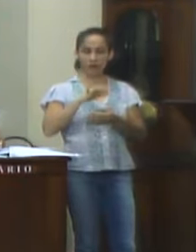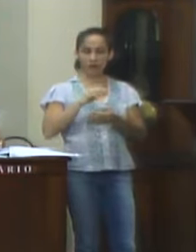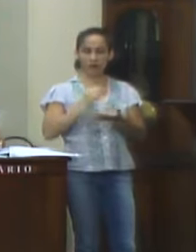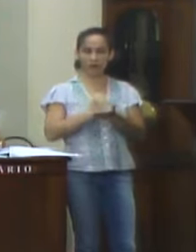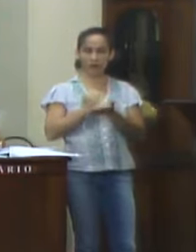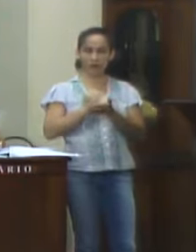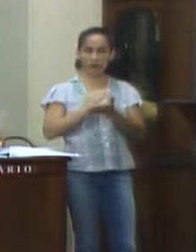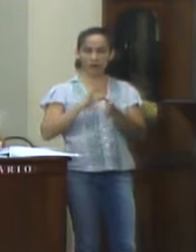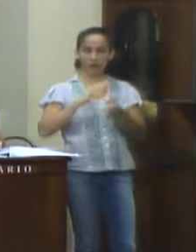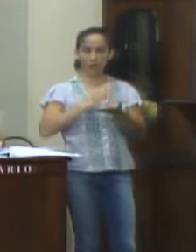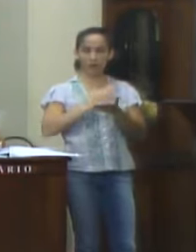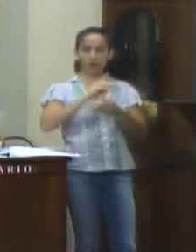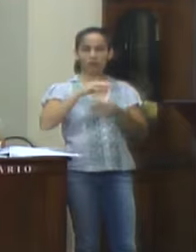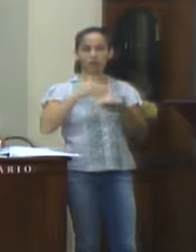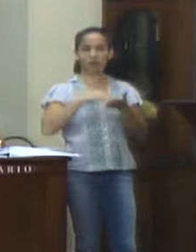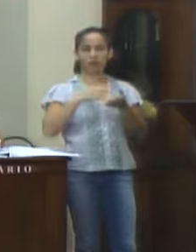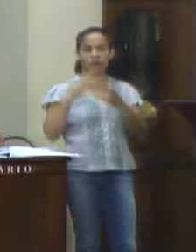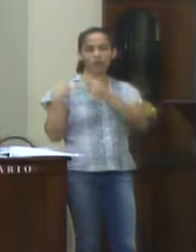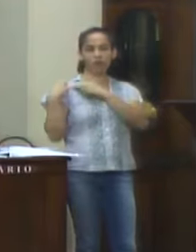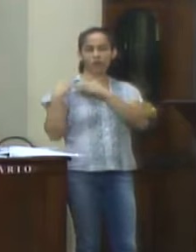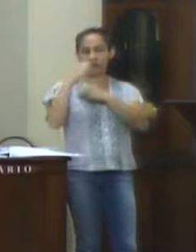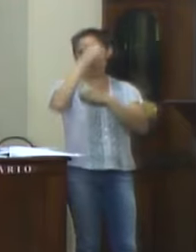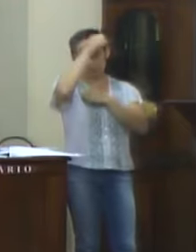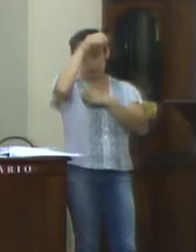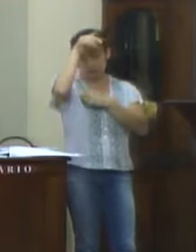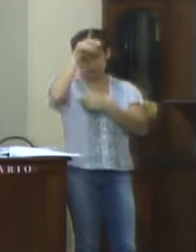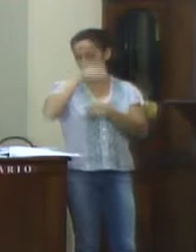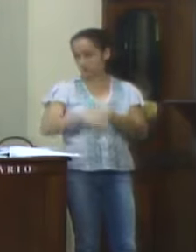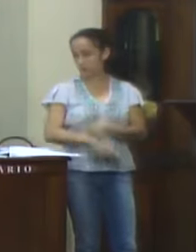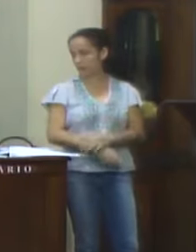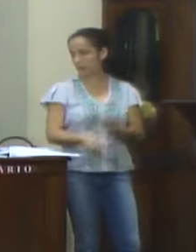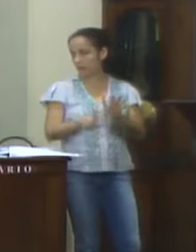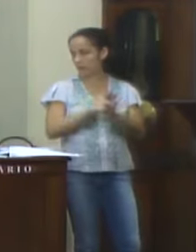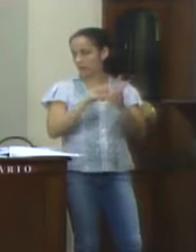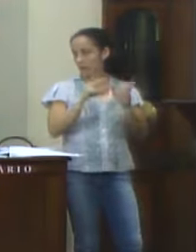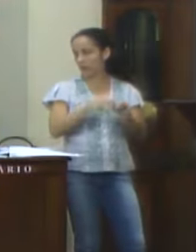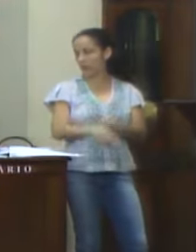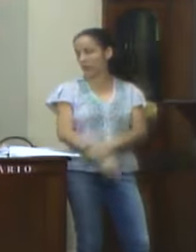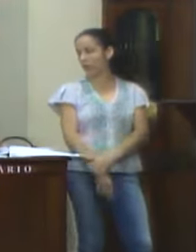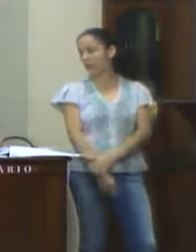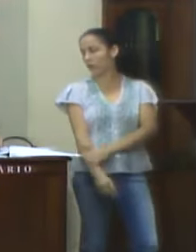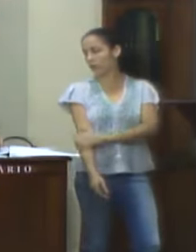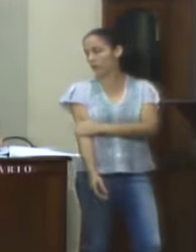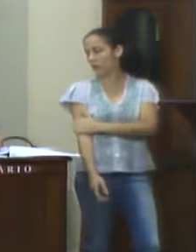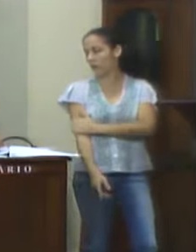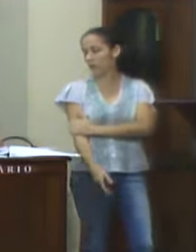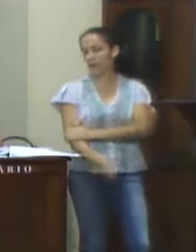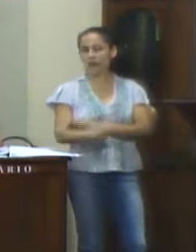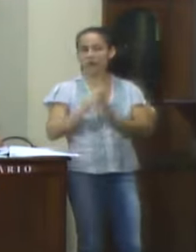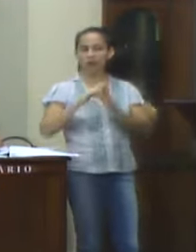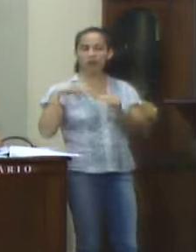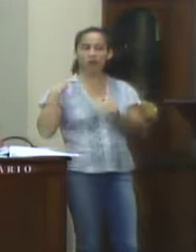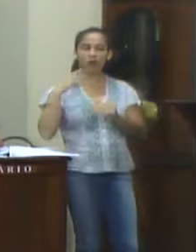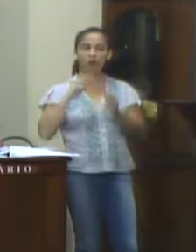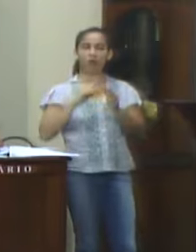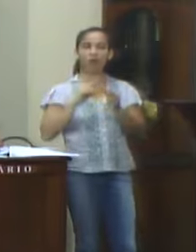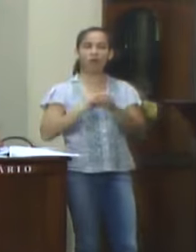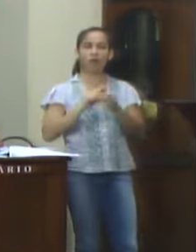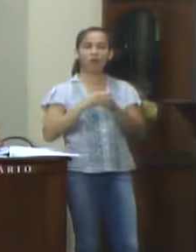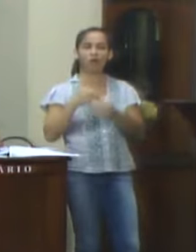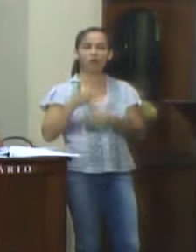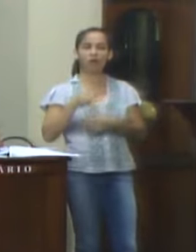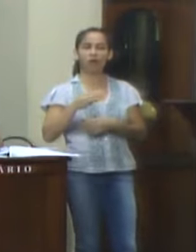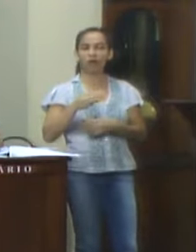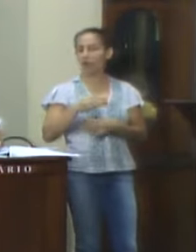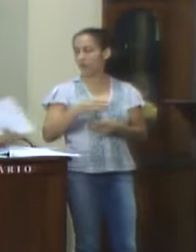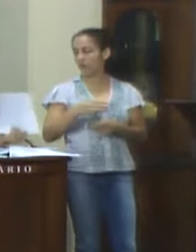adequadamente introduzida pelo Departamento Competente do Executivo à lei correspondente. Câmara Municipal de Valença, 13 de dezembro de 2018,